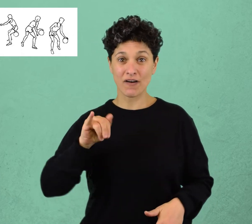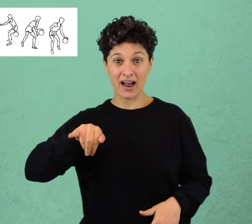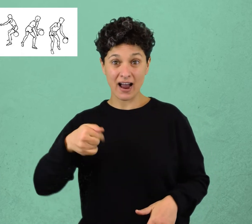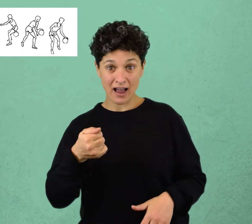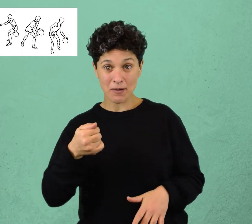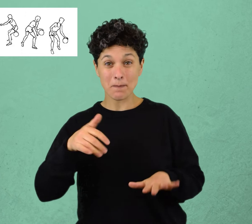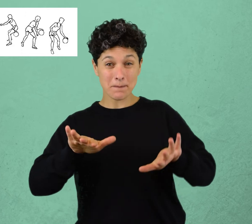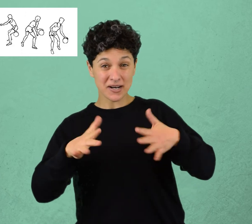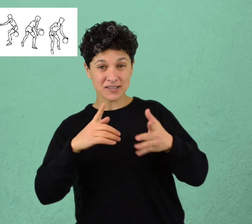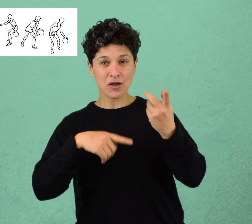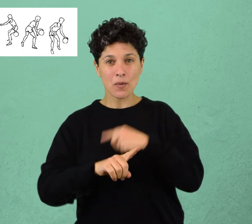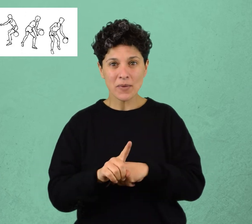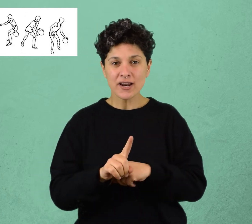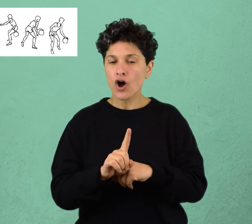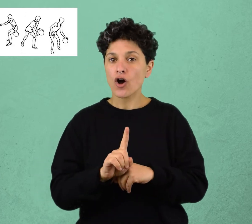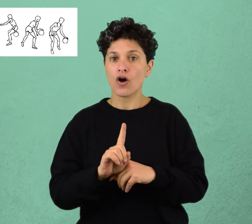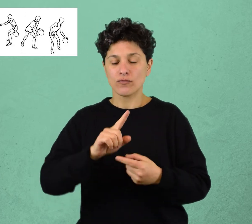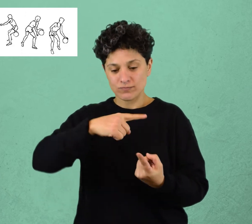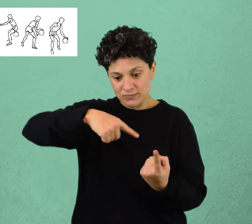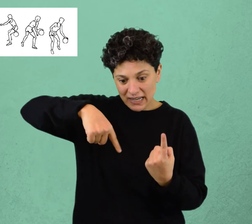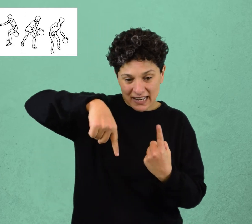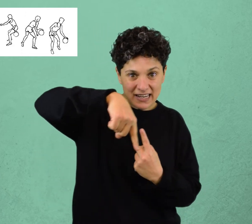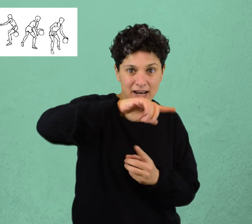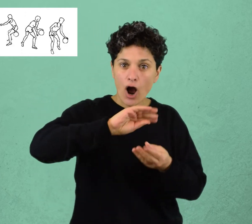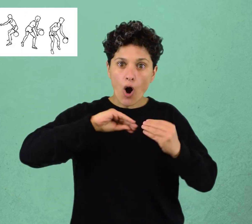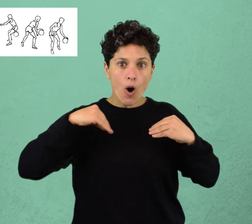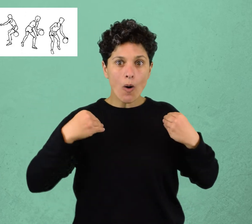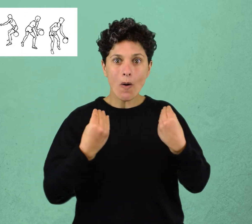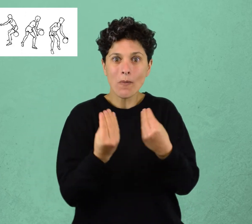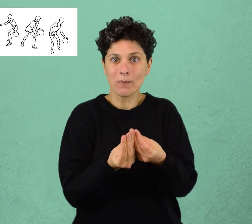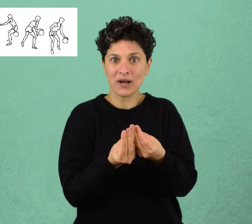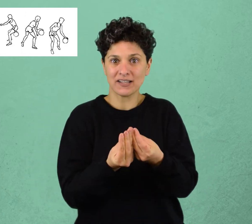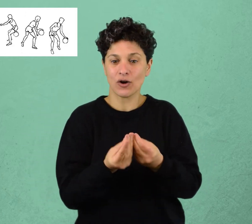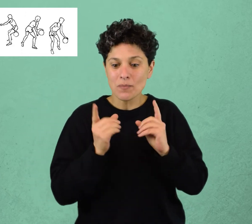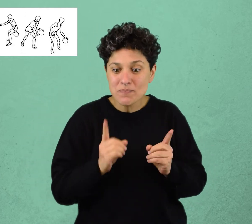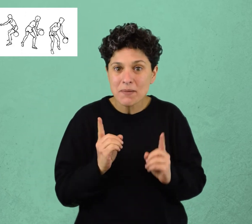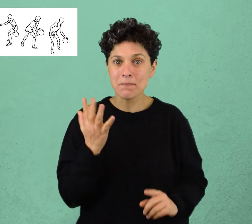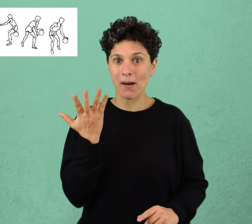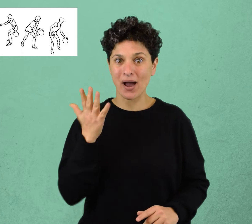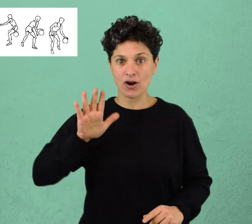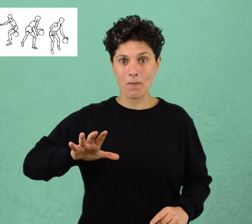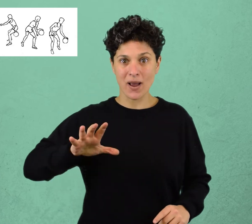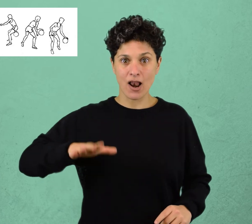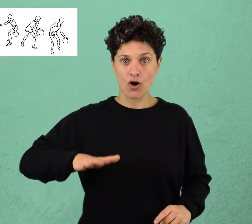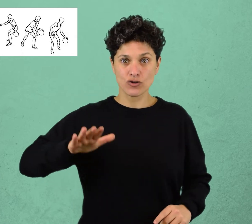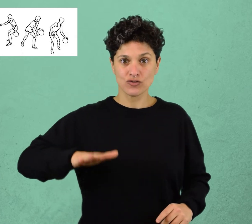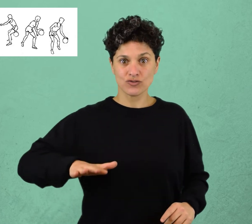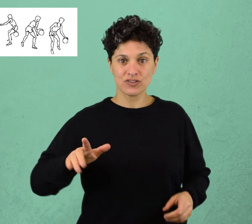faja. Pero le damos la espalda al contrario. Todo el giro se realiza con la misma mano